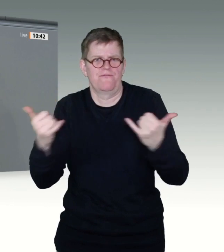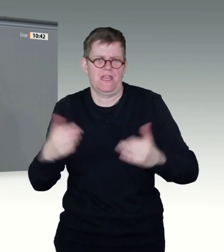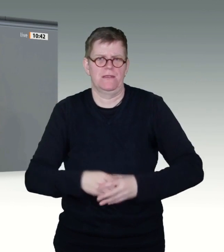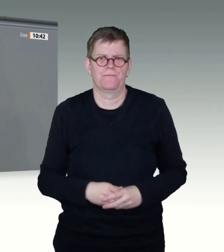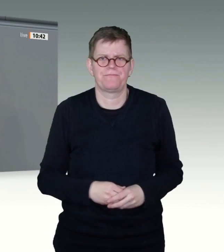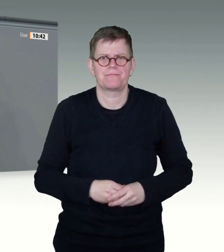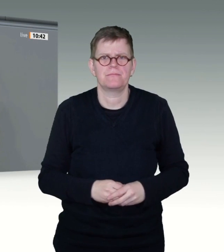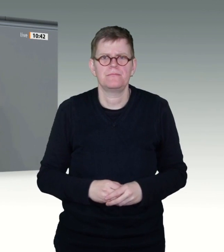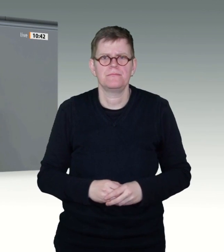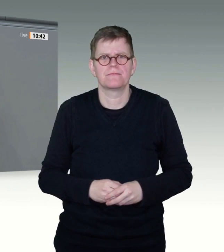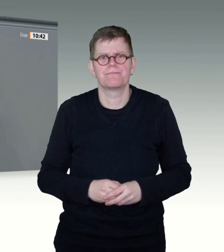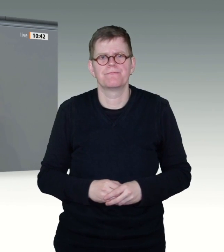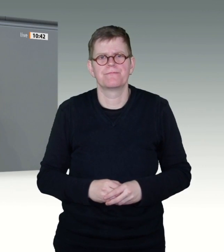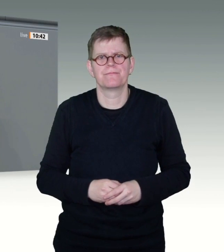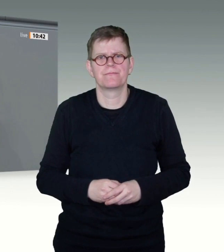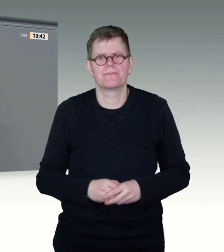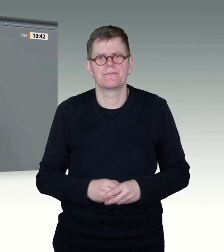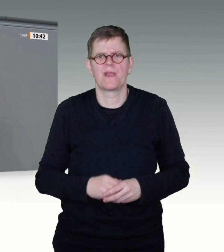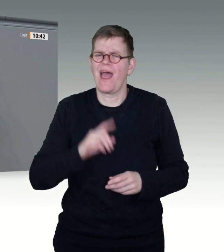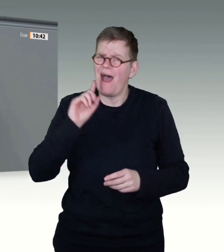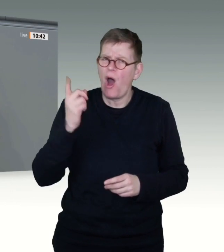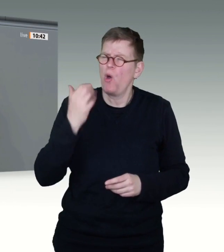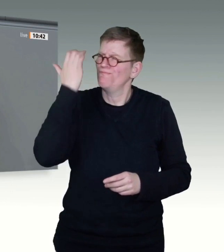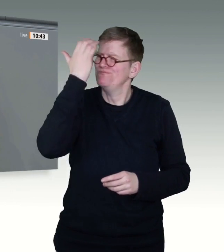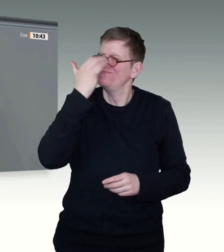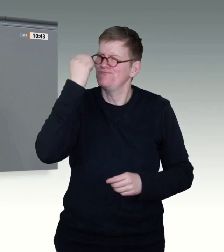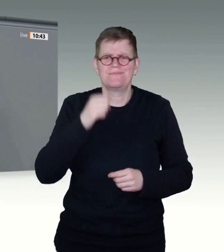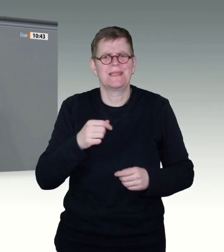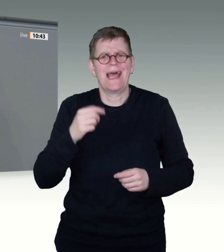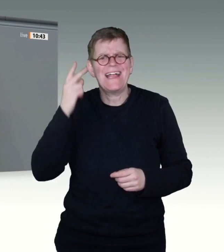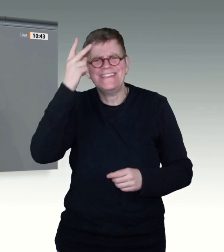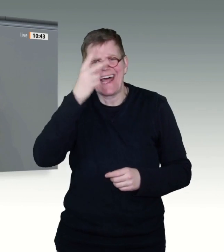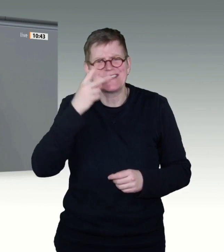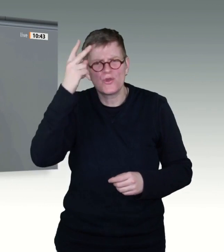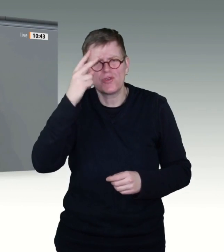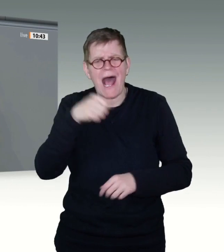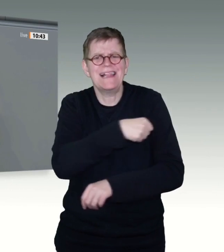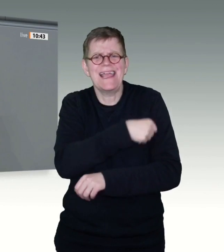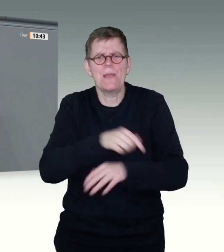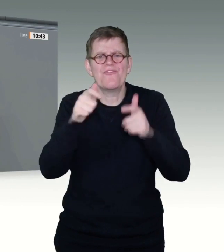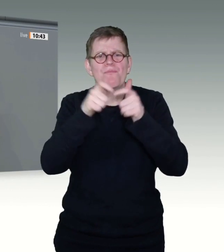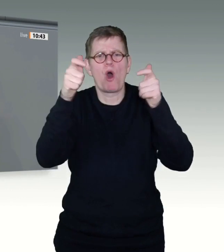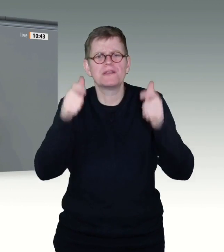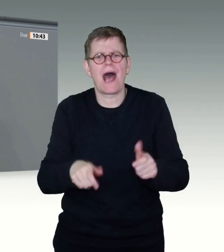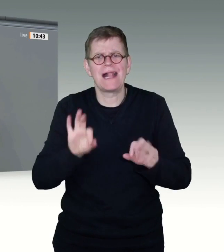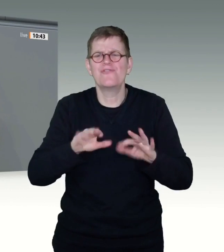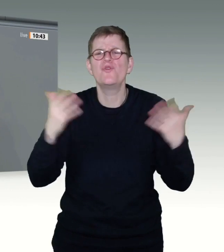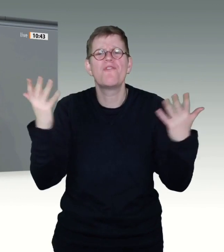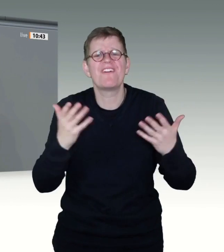bei der regionalen Vergabe von Impfterminen behilflich sein soll. Ich bin ja froh, dass die Terminvergabe